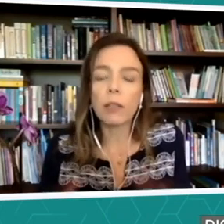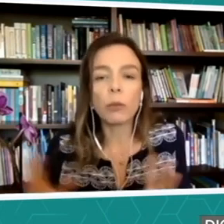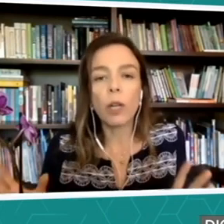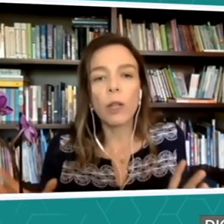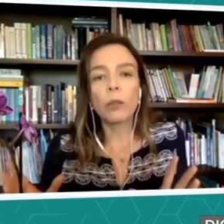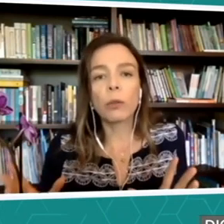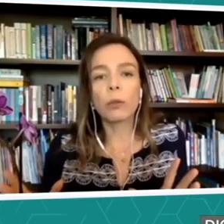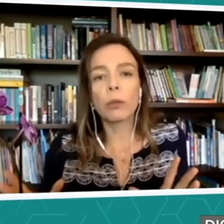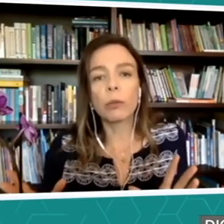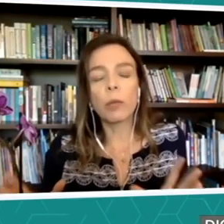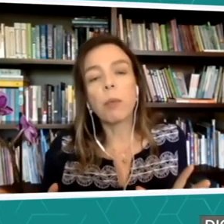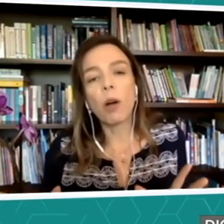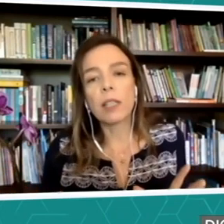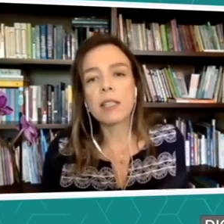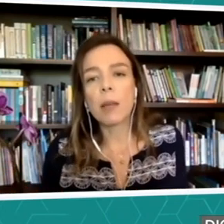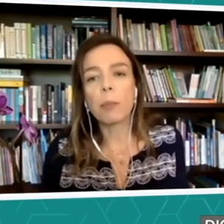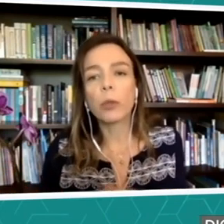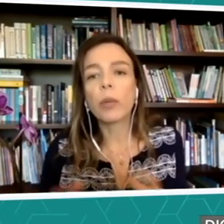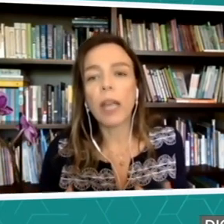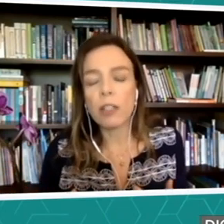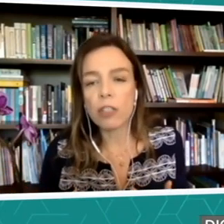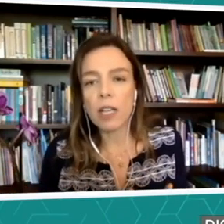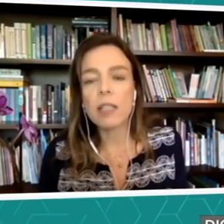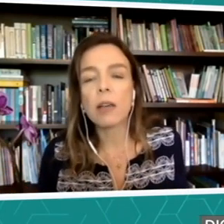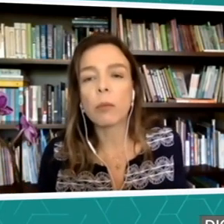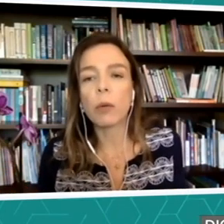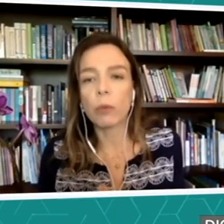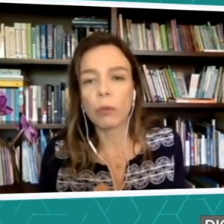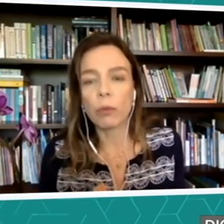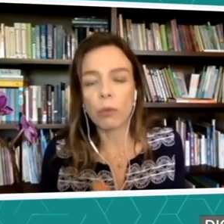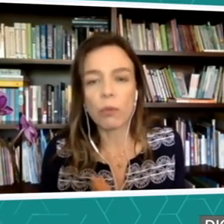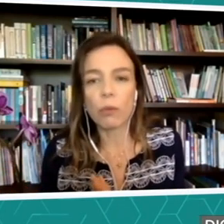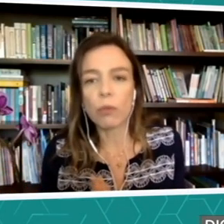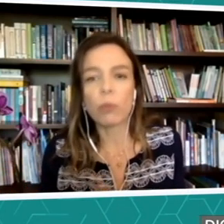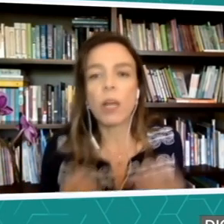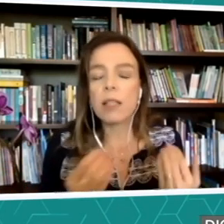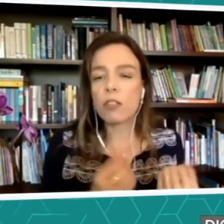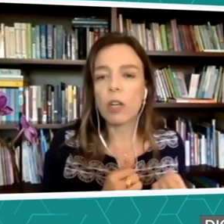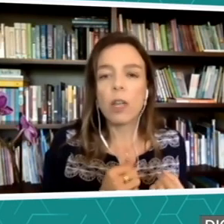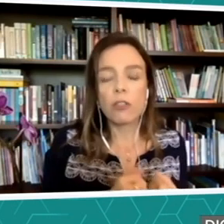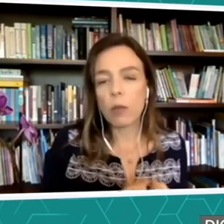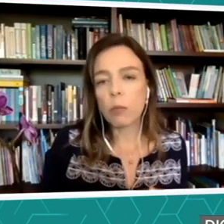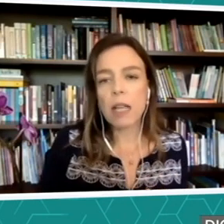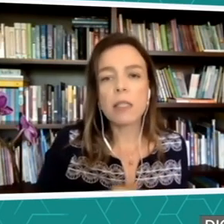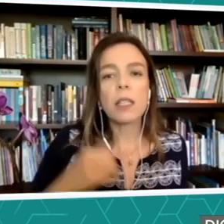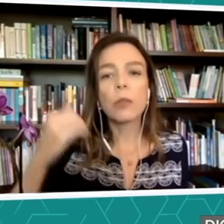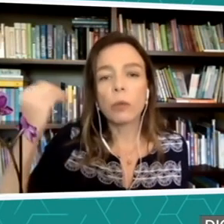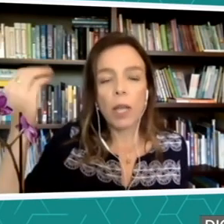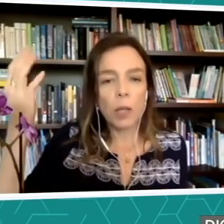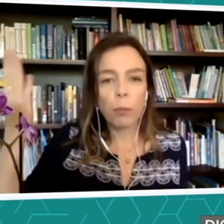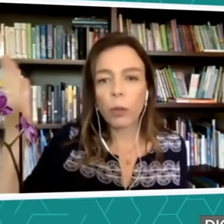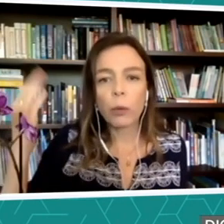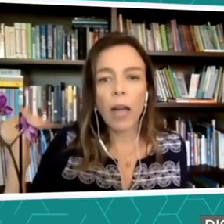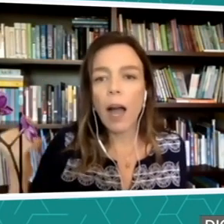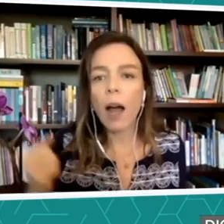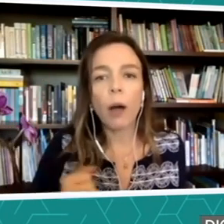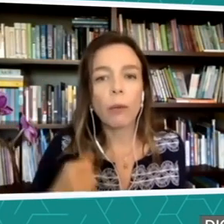importa se é português, né? Se é um surdo... Seja se estiver no Brasil, em Portugal, em